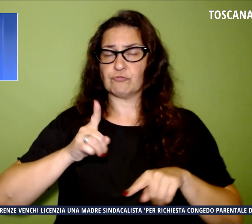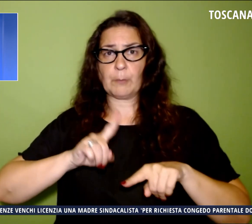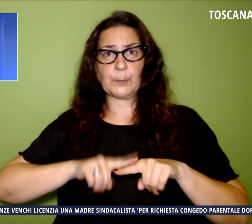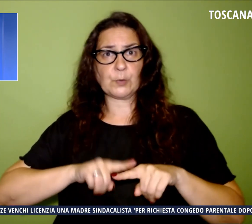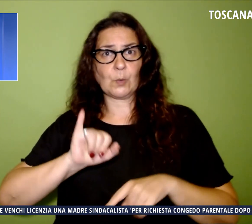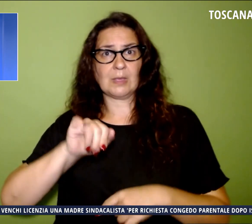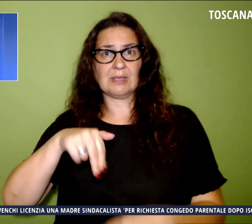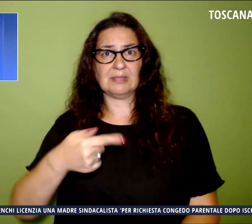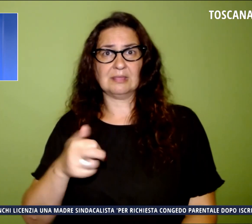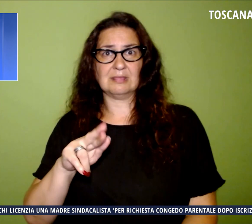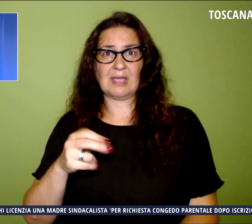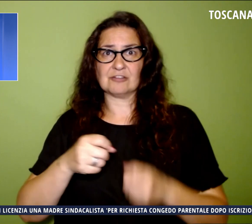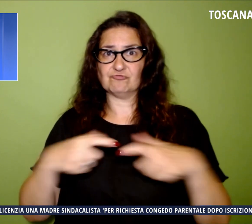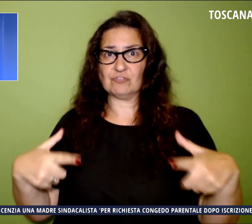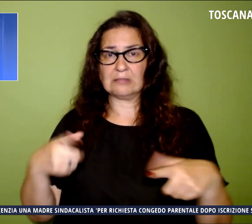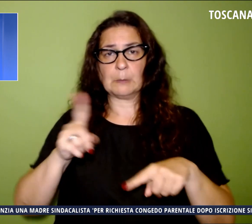regionali.